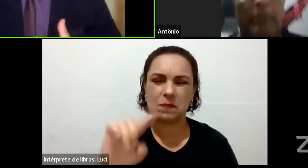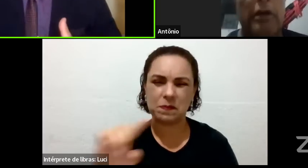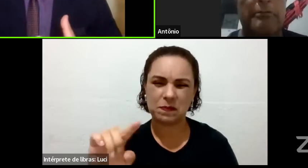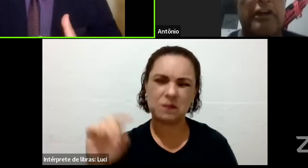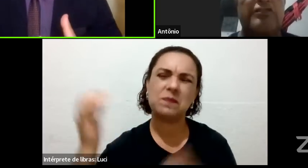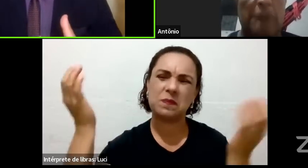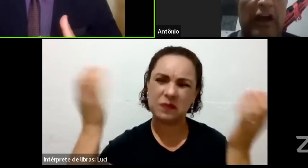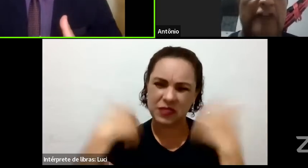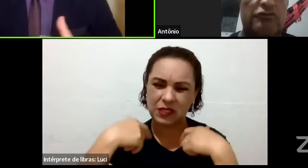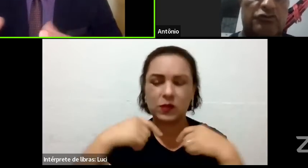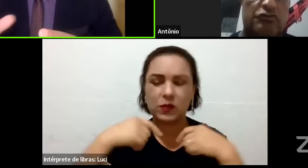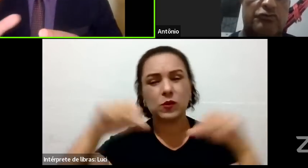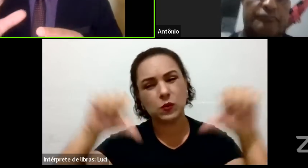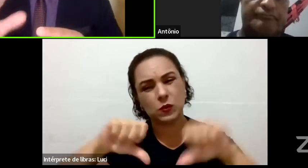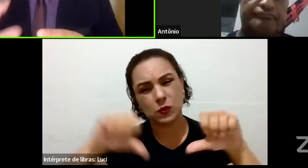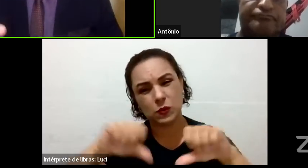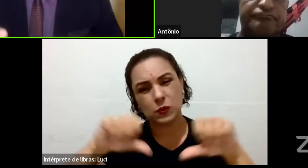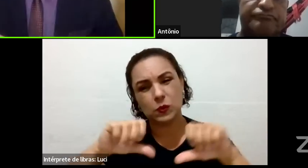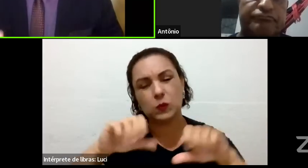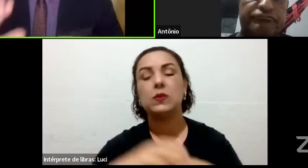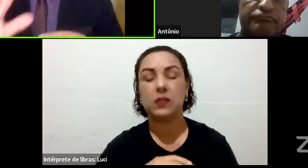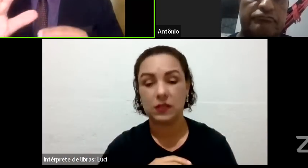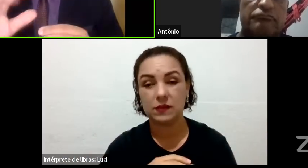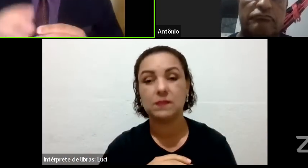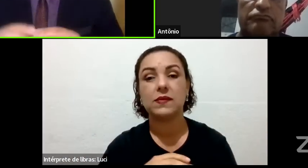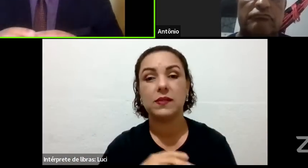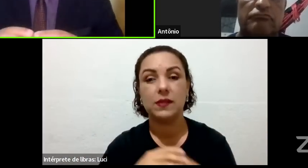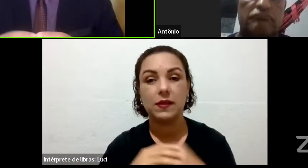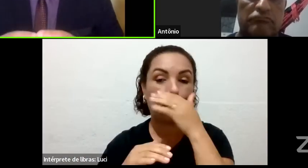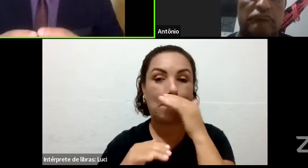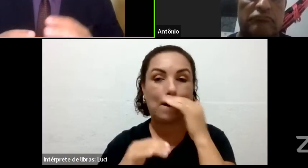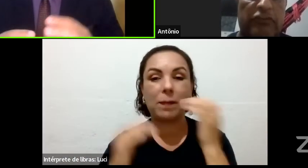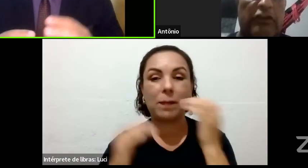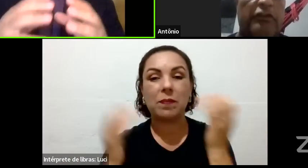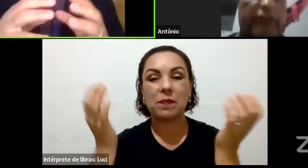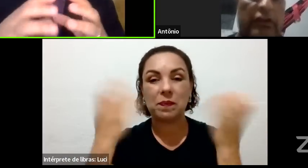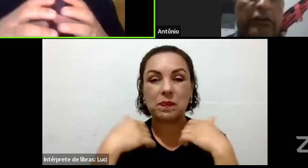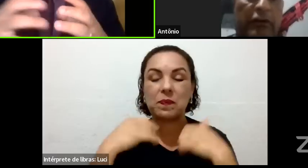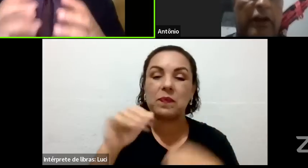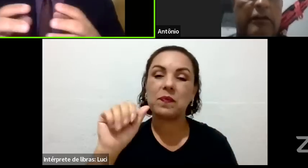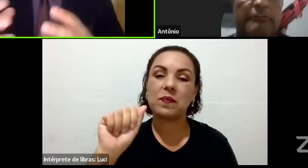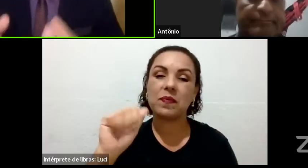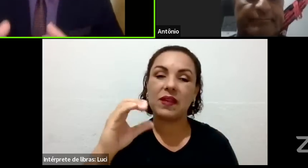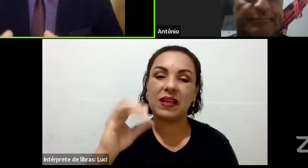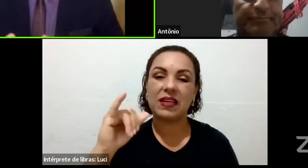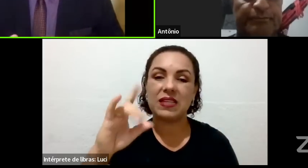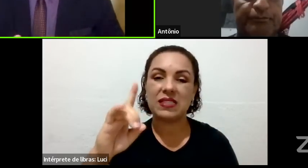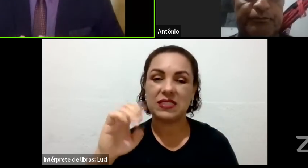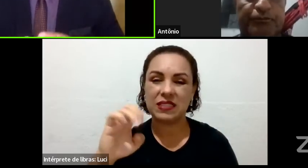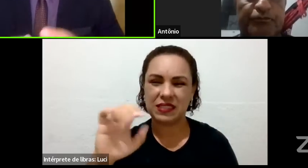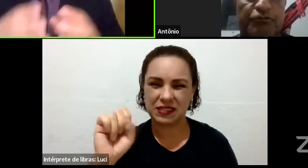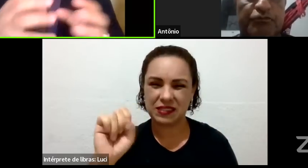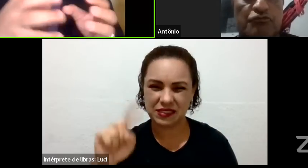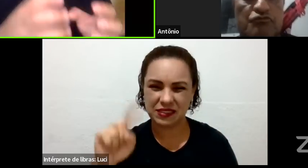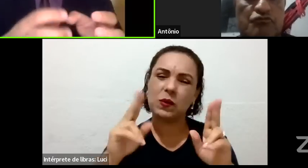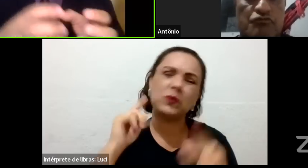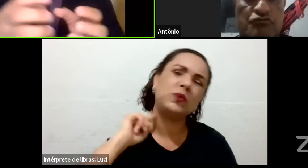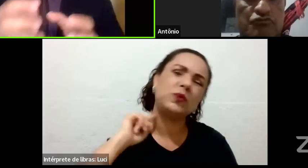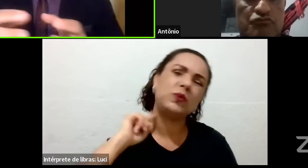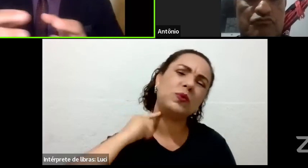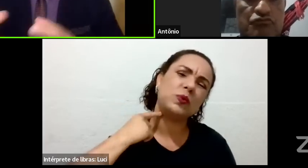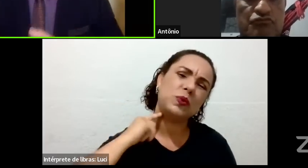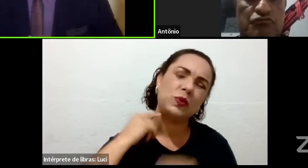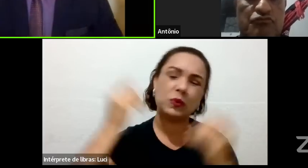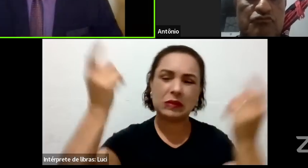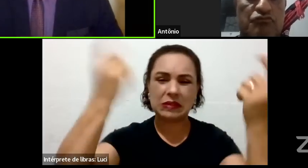tendência do nosso organismo, só para eu explicar, senhor Antônio, só um minutinho, aí a tendência do nosso organismo é perder